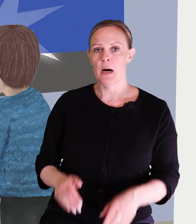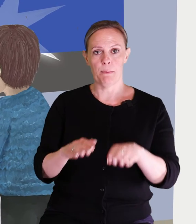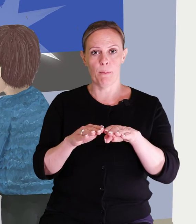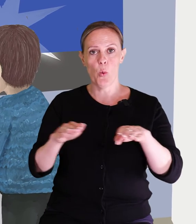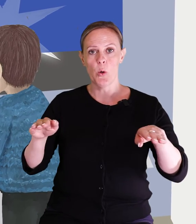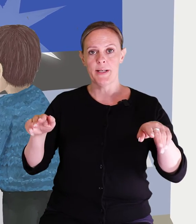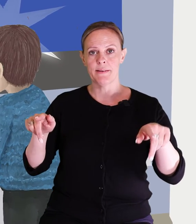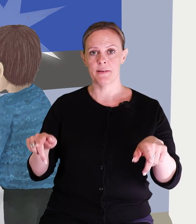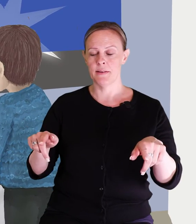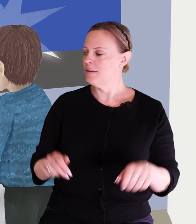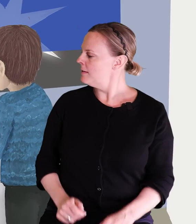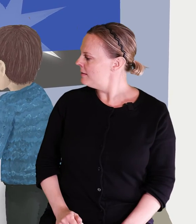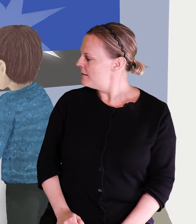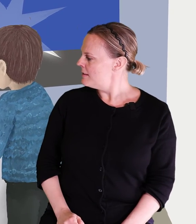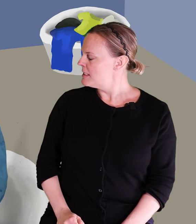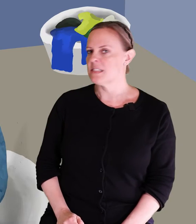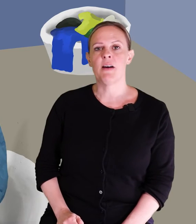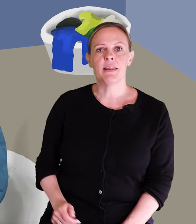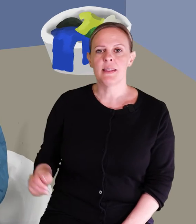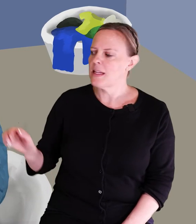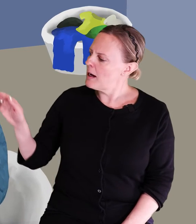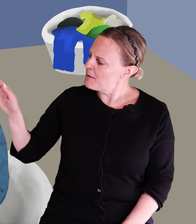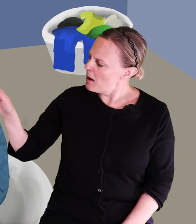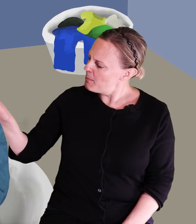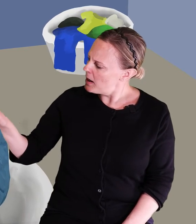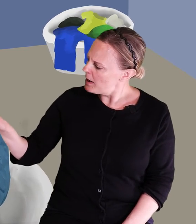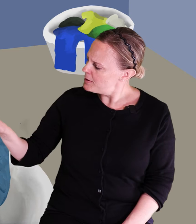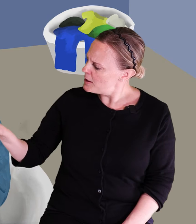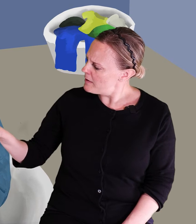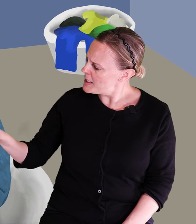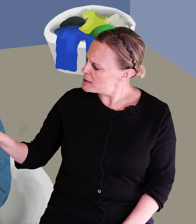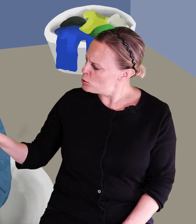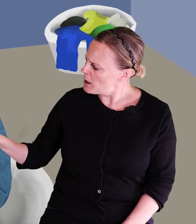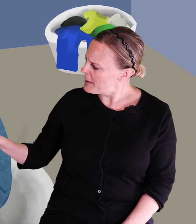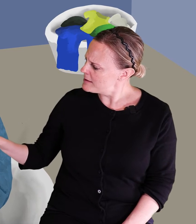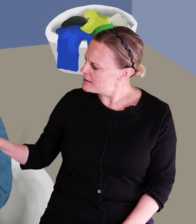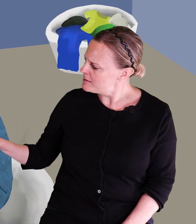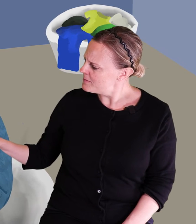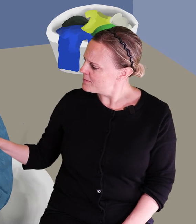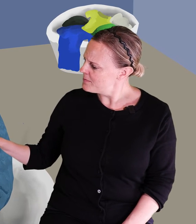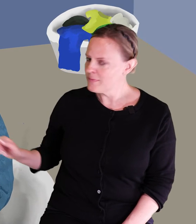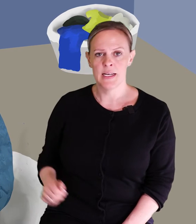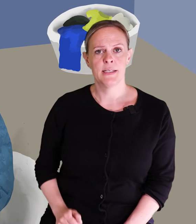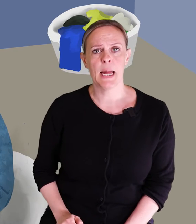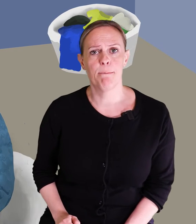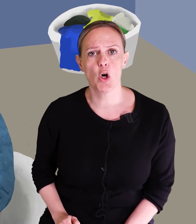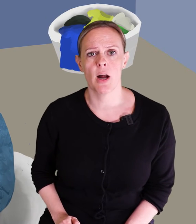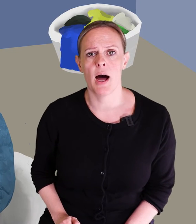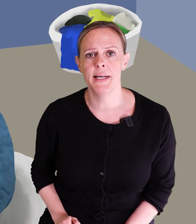på bordet. Svante han drar med handen i hennes mjuka päls. Sen borrar han